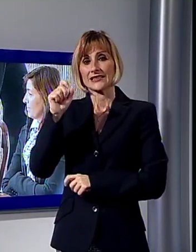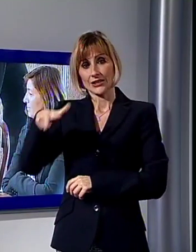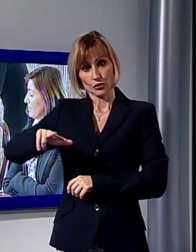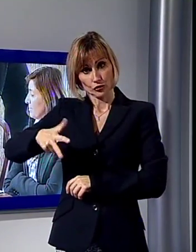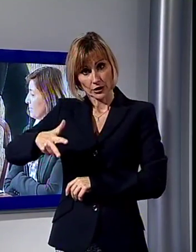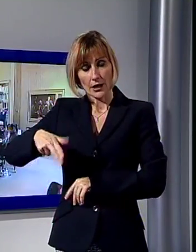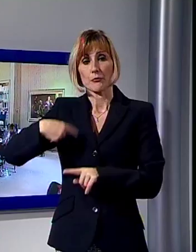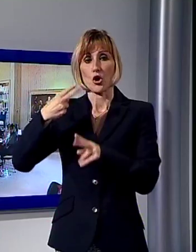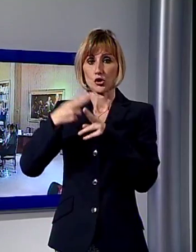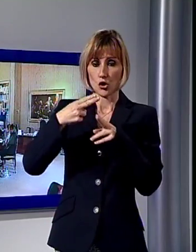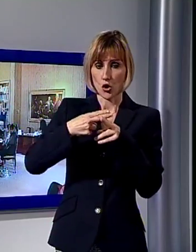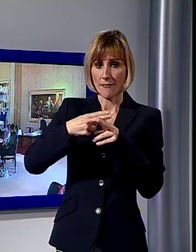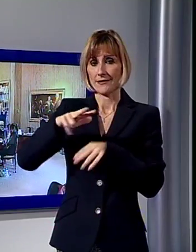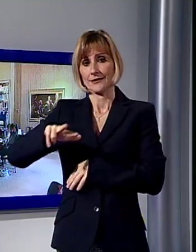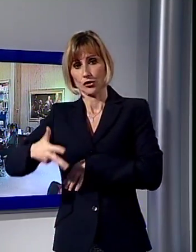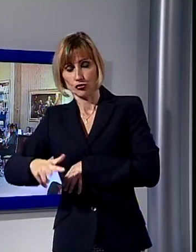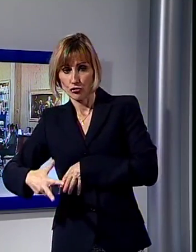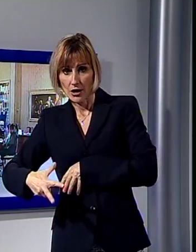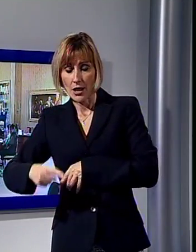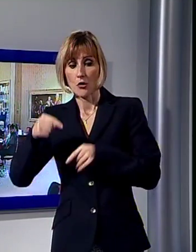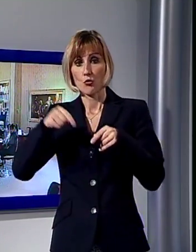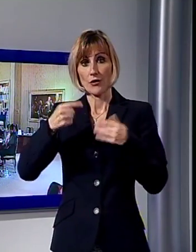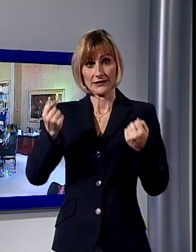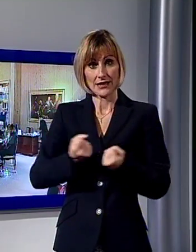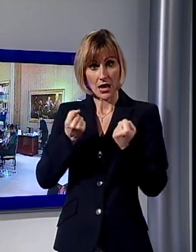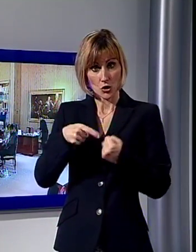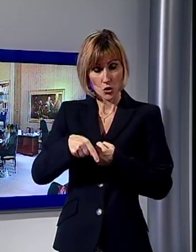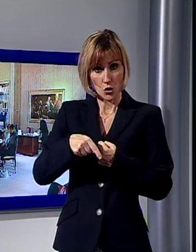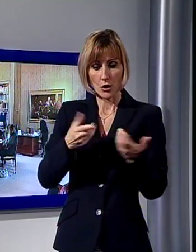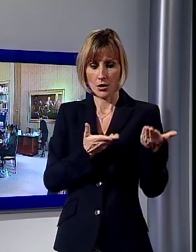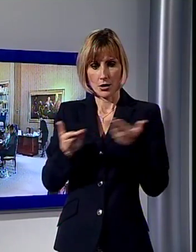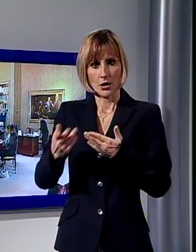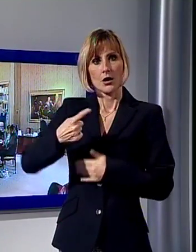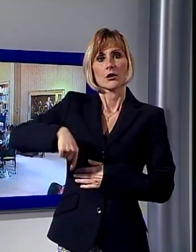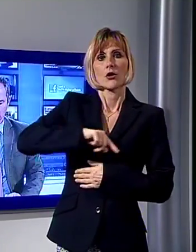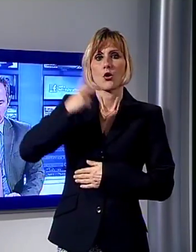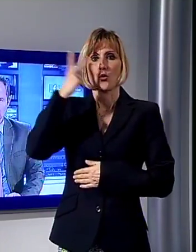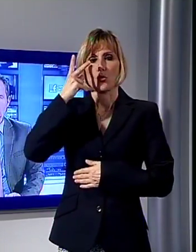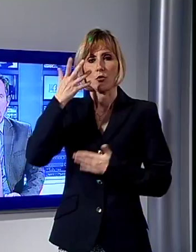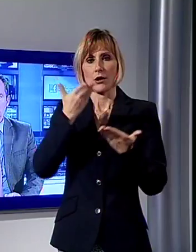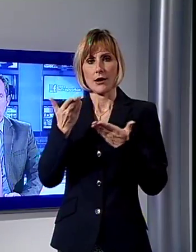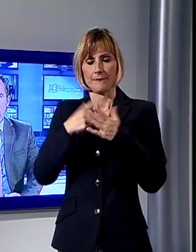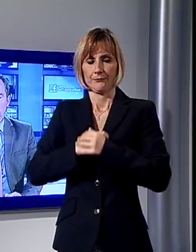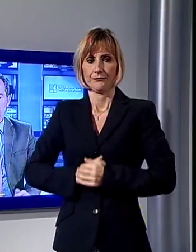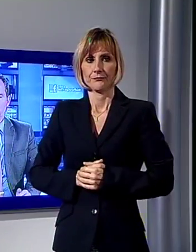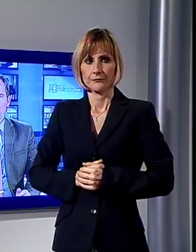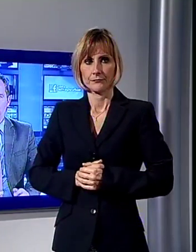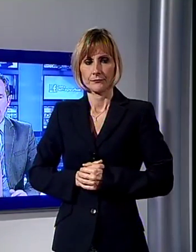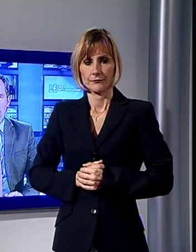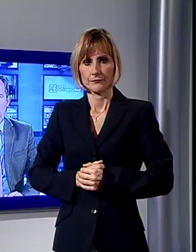di nuovo a Catania nel 2014 e quest'anno è stata ospitata dalla nostra città. Subito affluenza